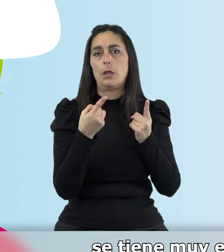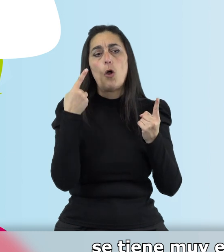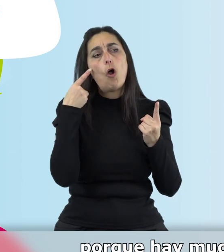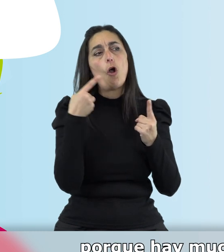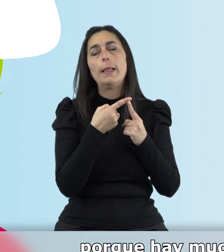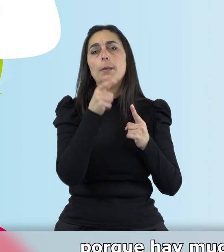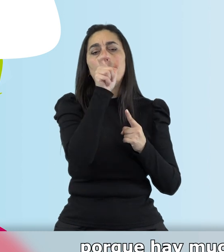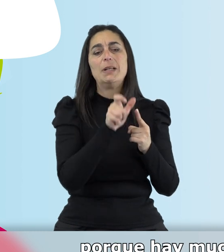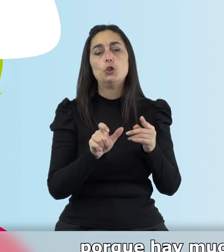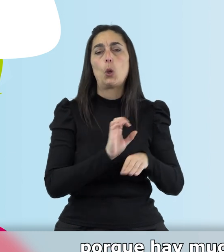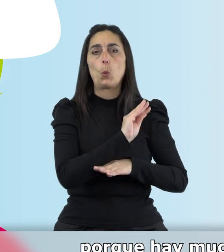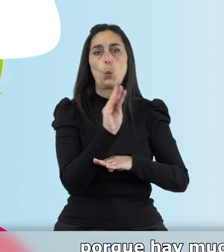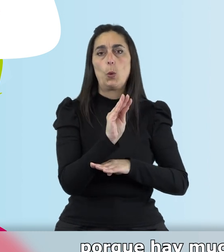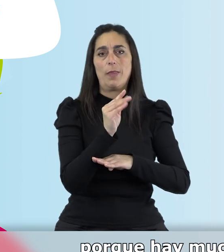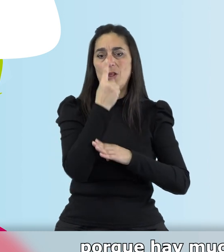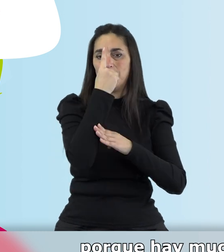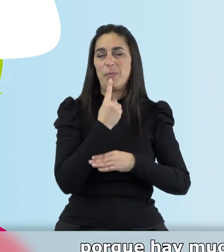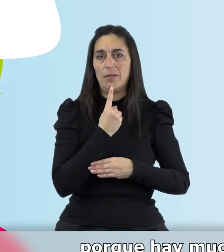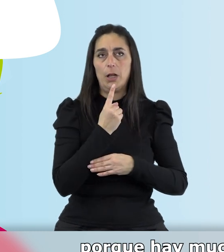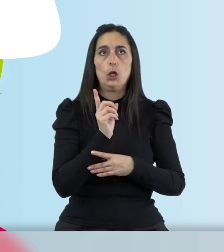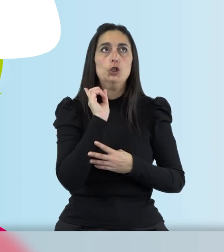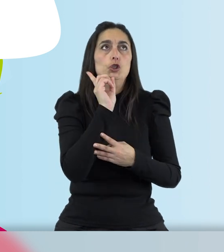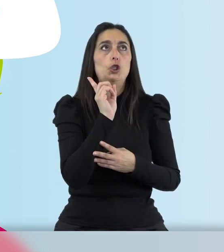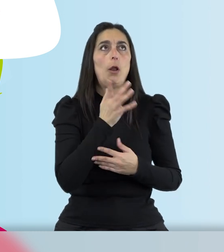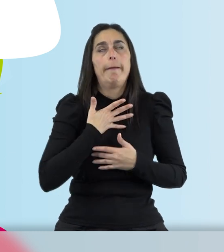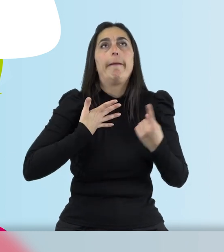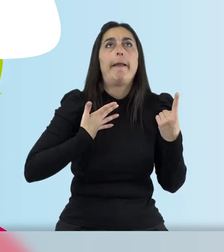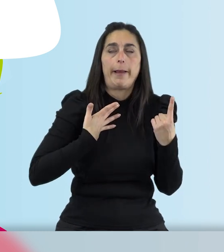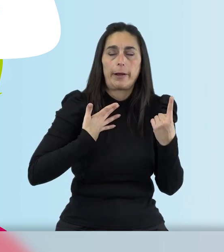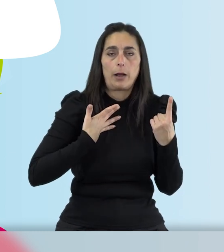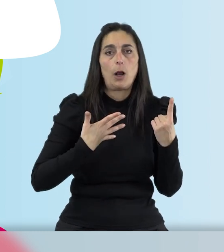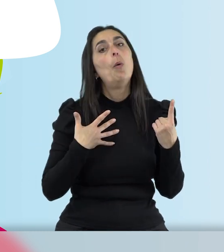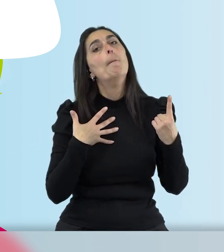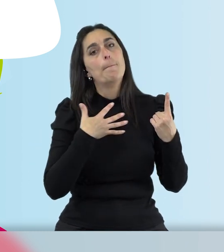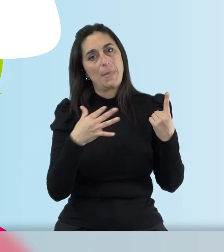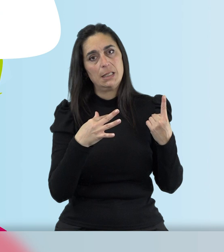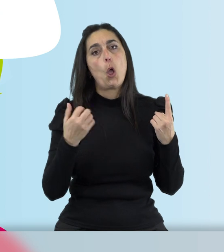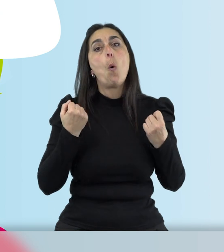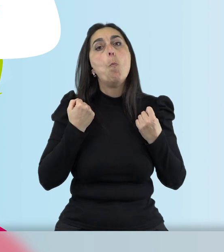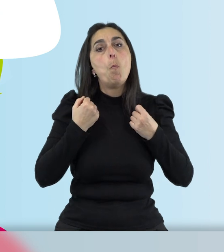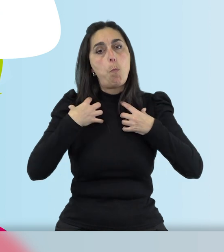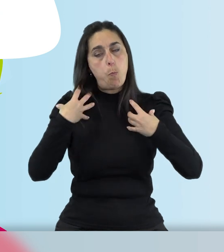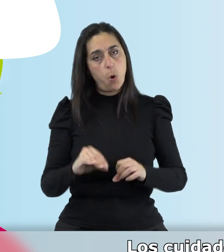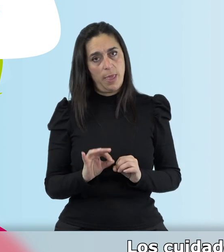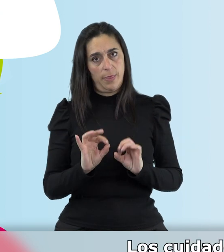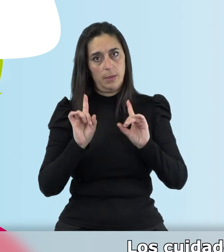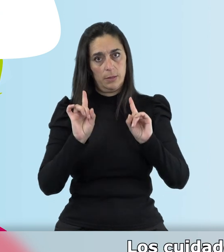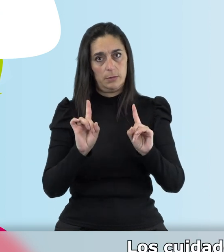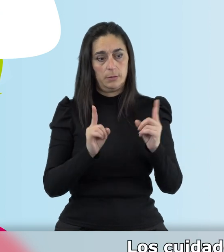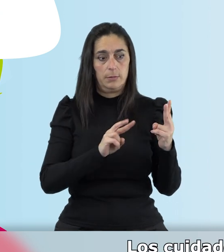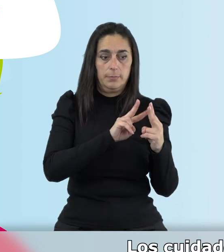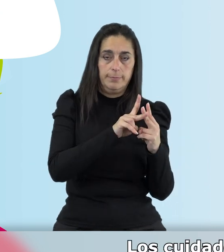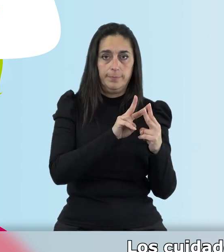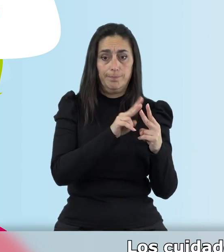los cuidadores, porque bueno, hay muchas veces que no solo es querer, sino también poder, y bueno, pues los